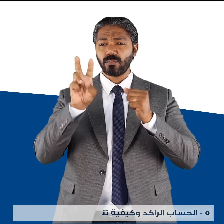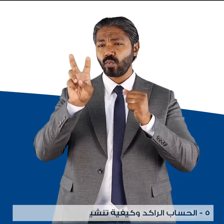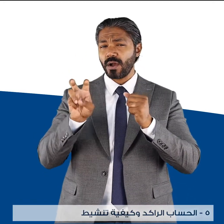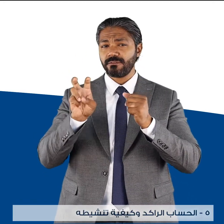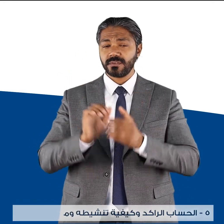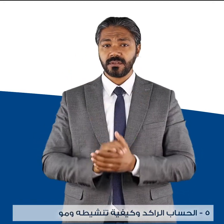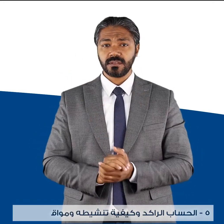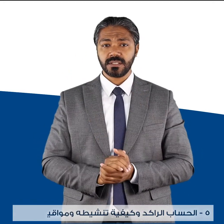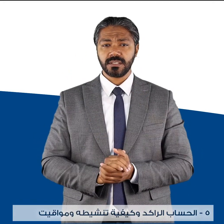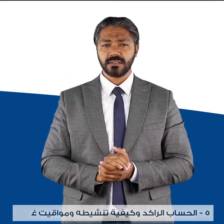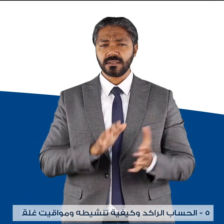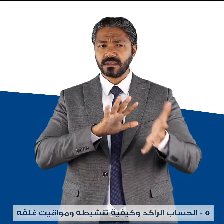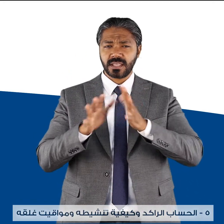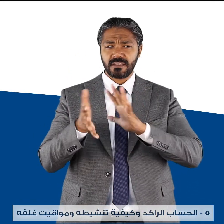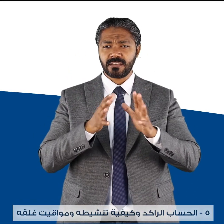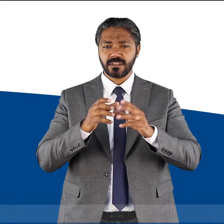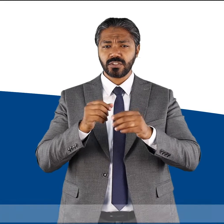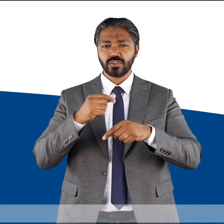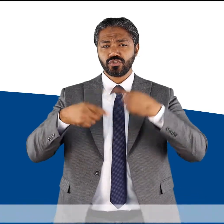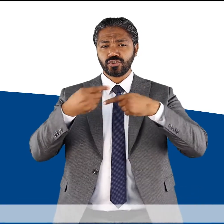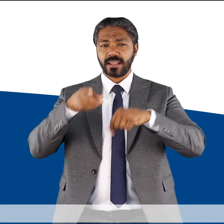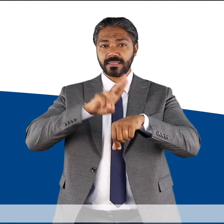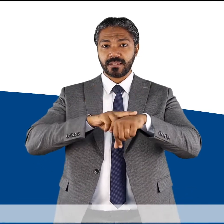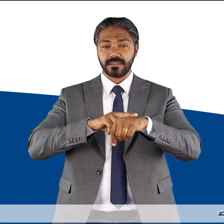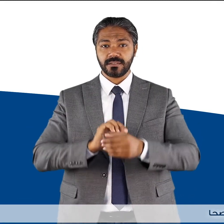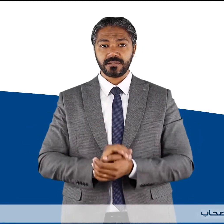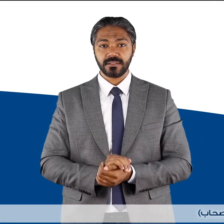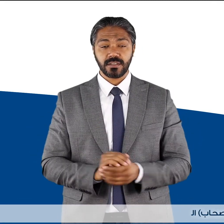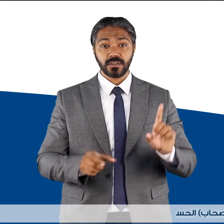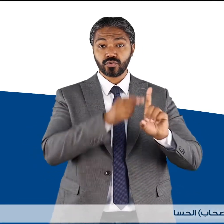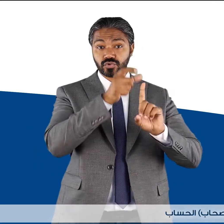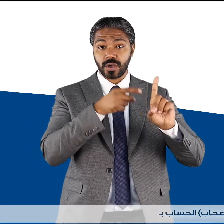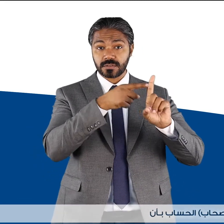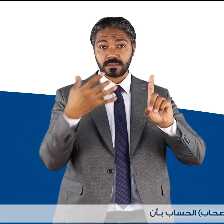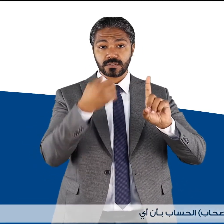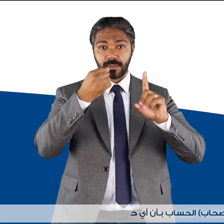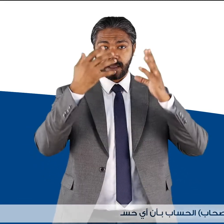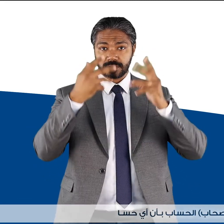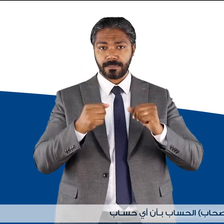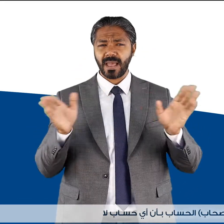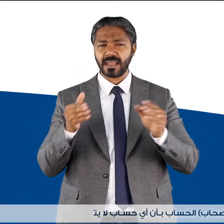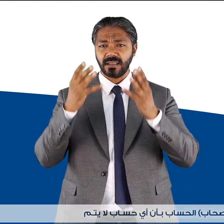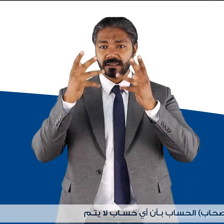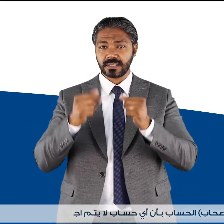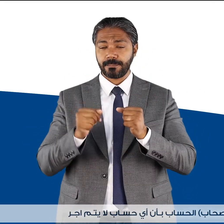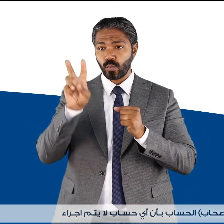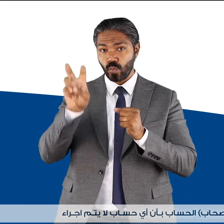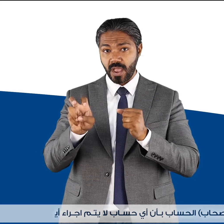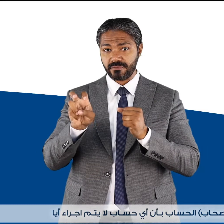تنشيطه ومواقيت غلقه ألف، يقر صاحب أو أصحاب الحساب بأن أي حساب لا يتم